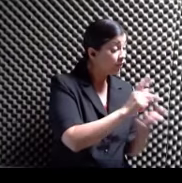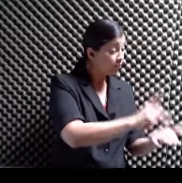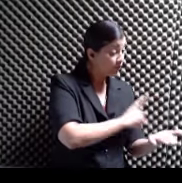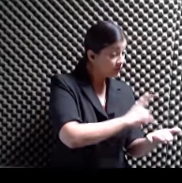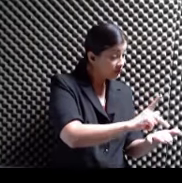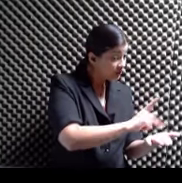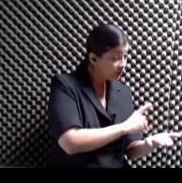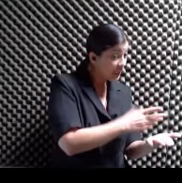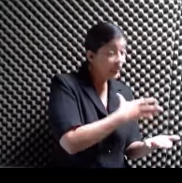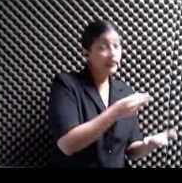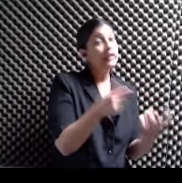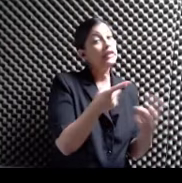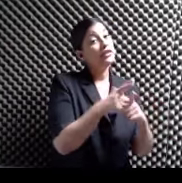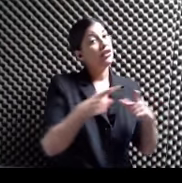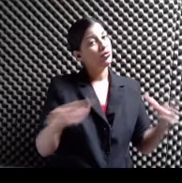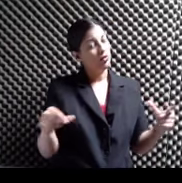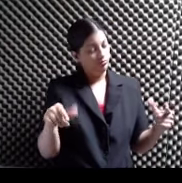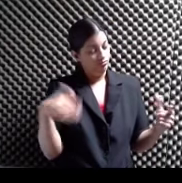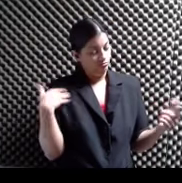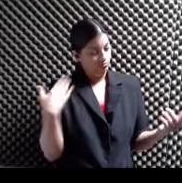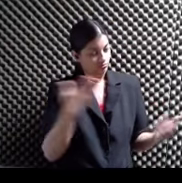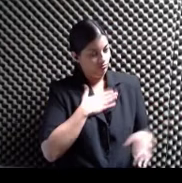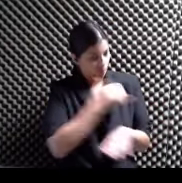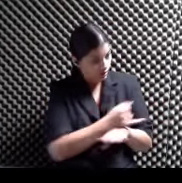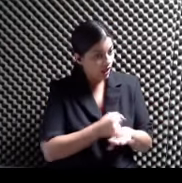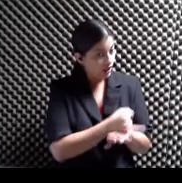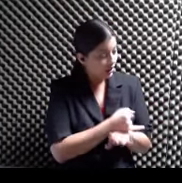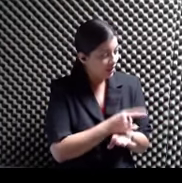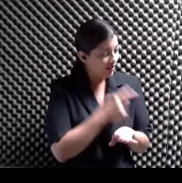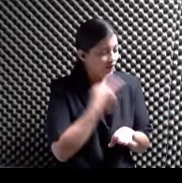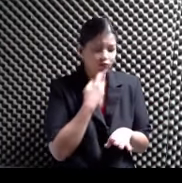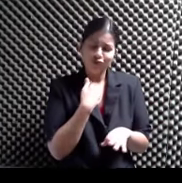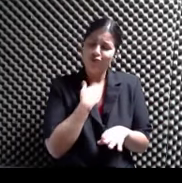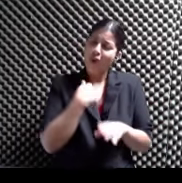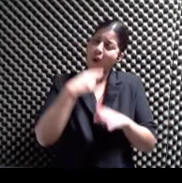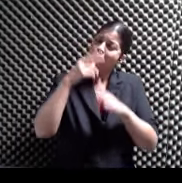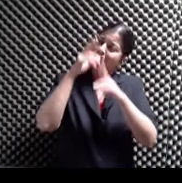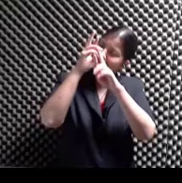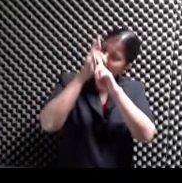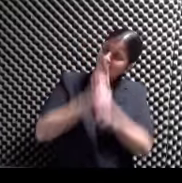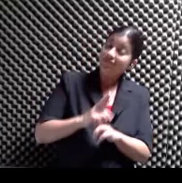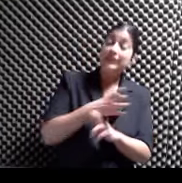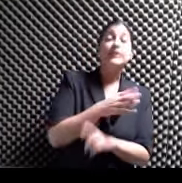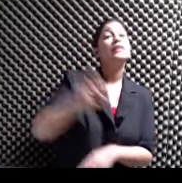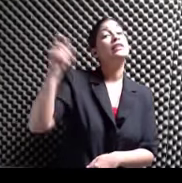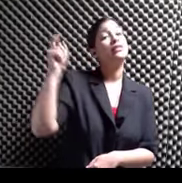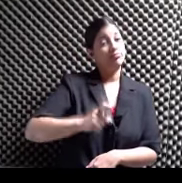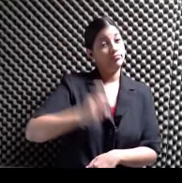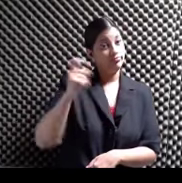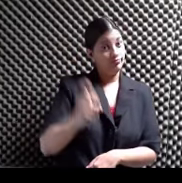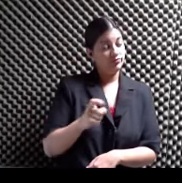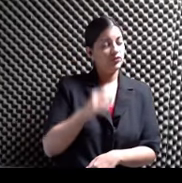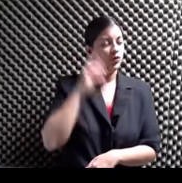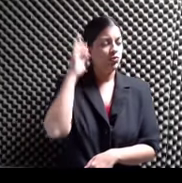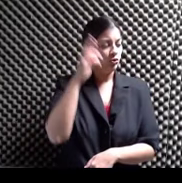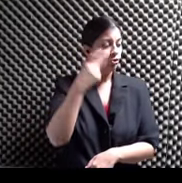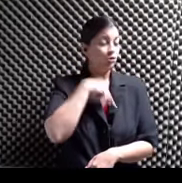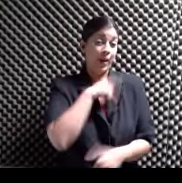Del país Lo cual es Súper respetable Y necesario Así que Somos las primeras Dos mujeres En la